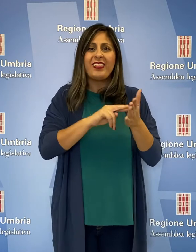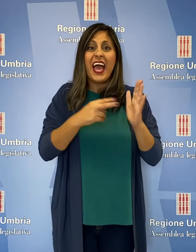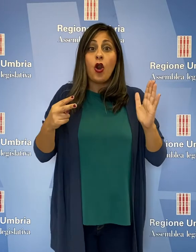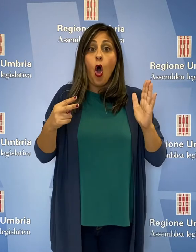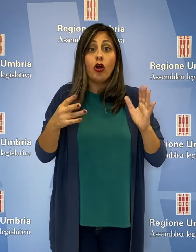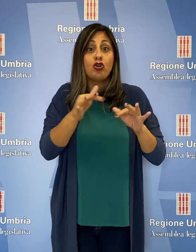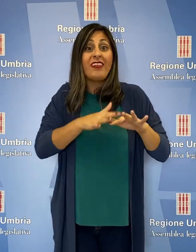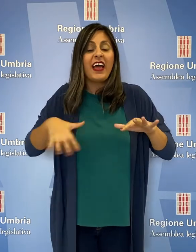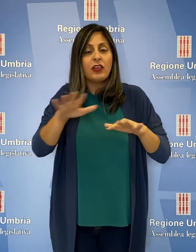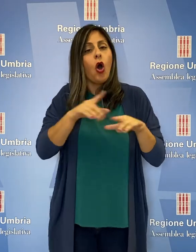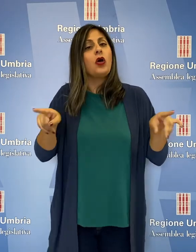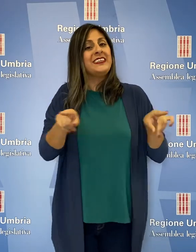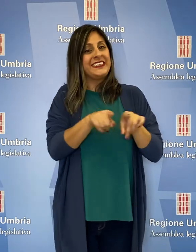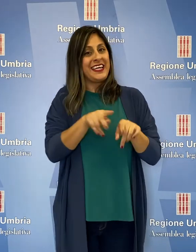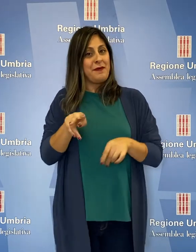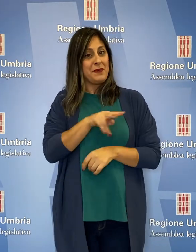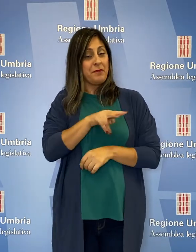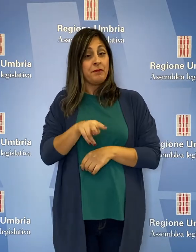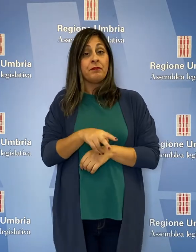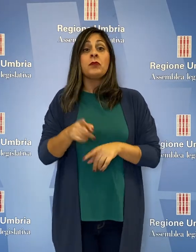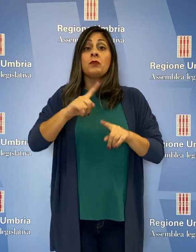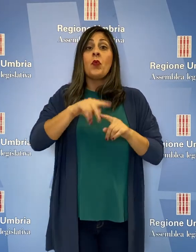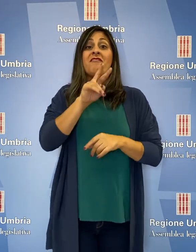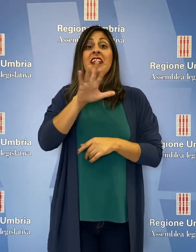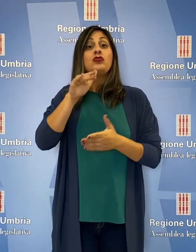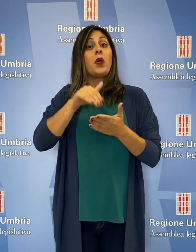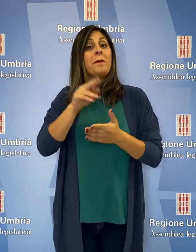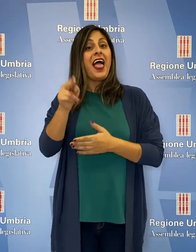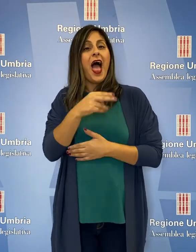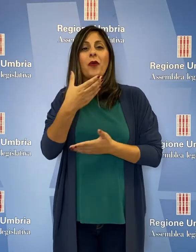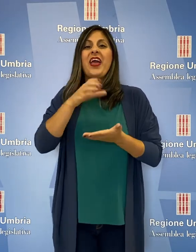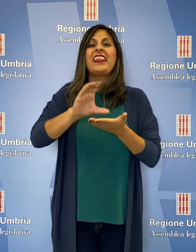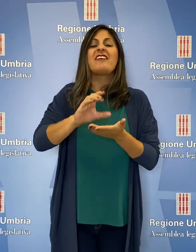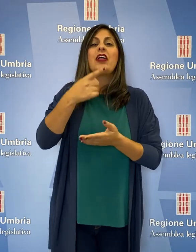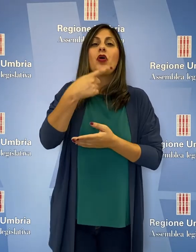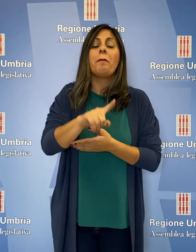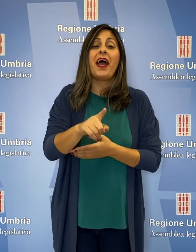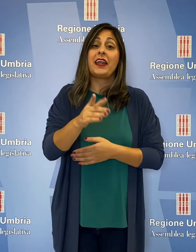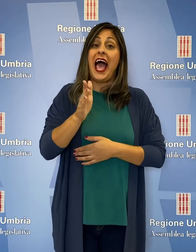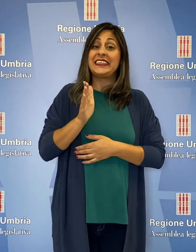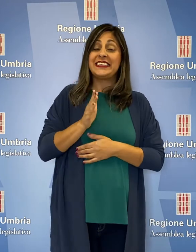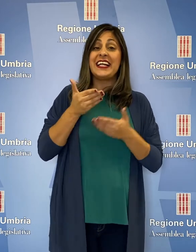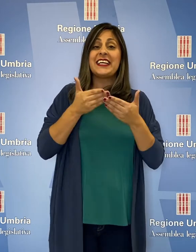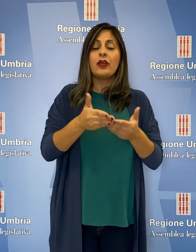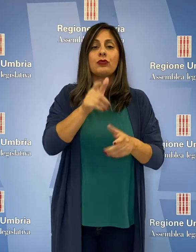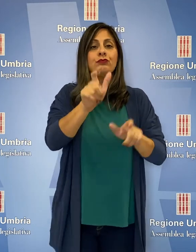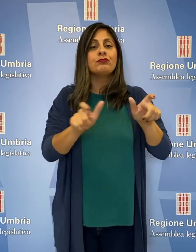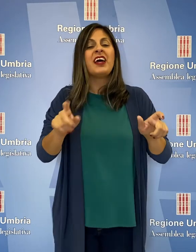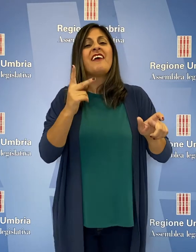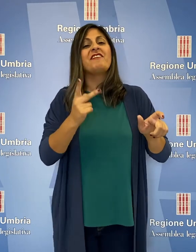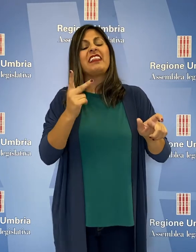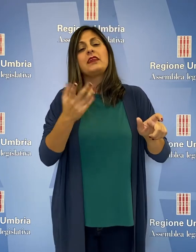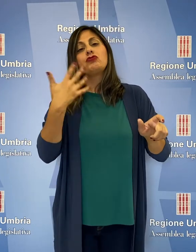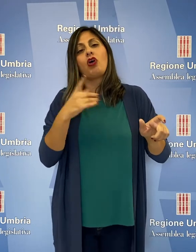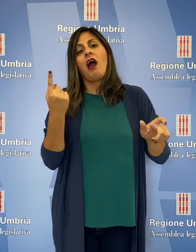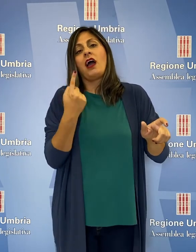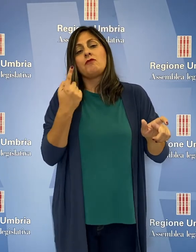controllo tecnologico del territorio. Anche 25.000 euro agli interventi per l'assistenza e l'aiuto alle vittime dei fatti criminosi.